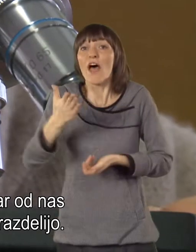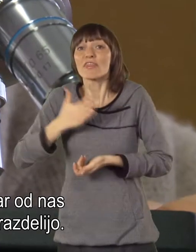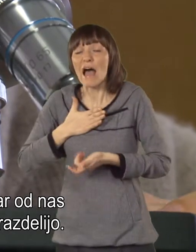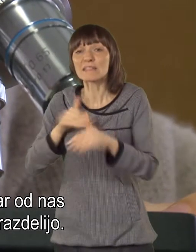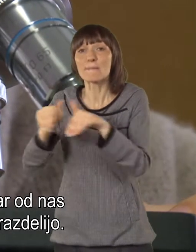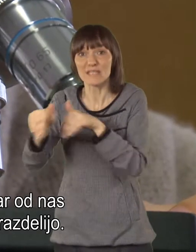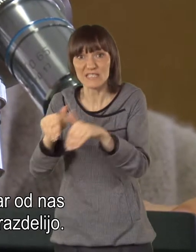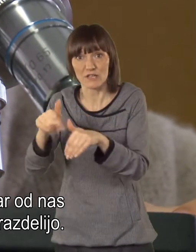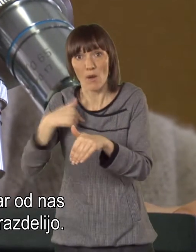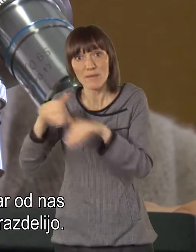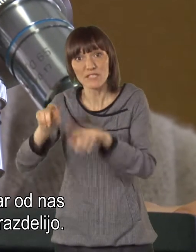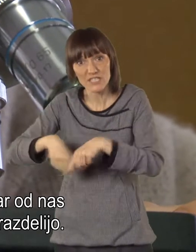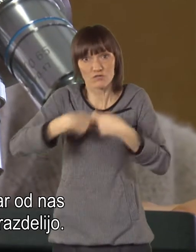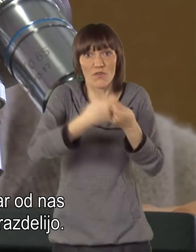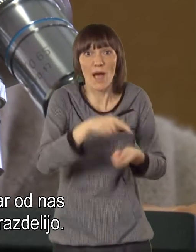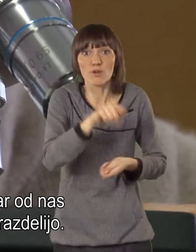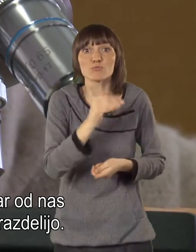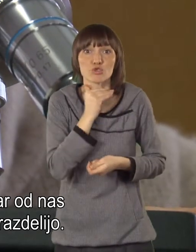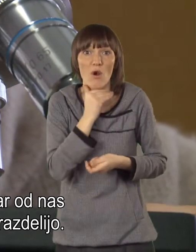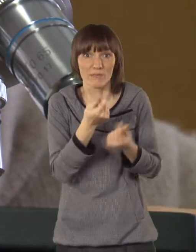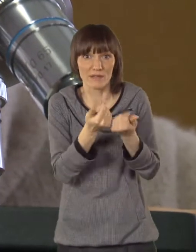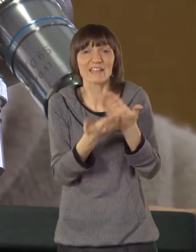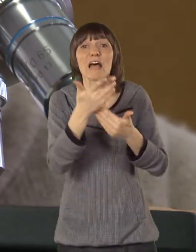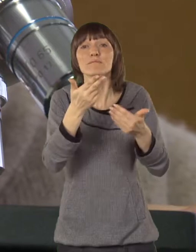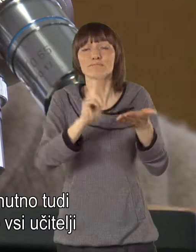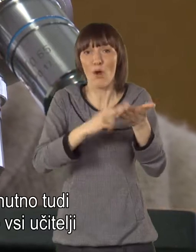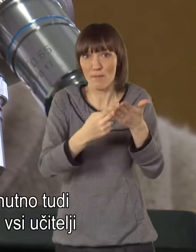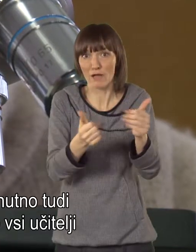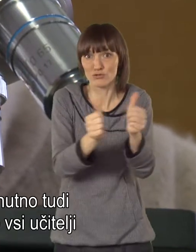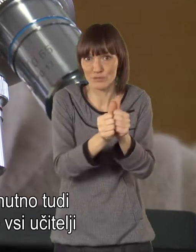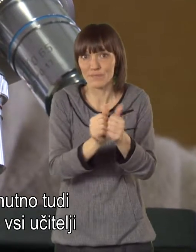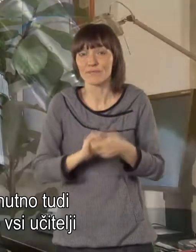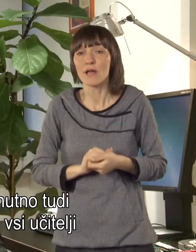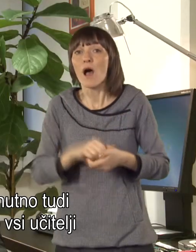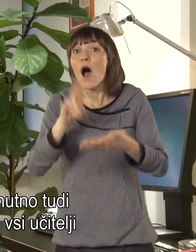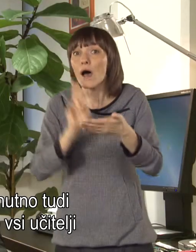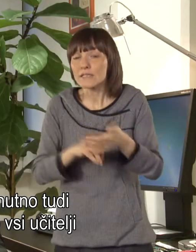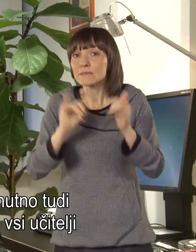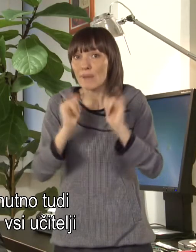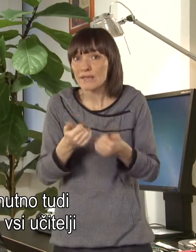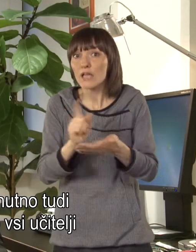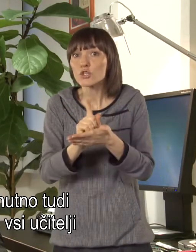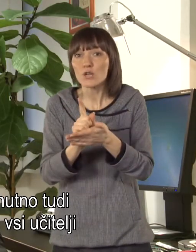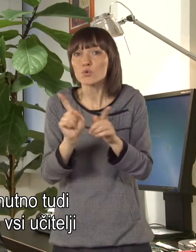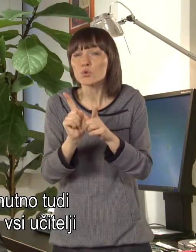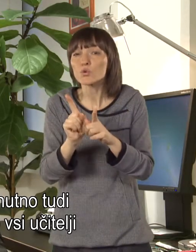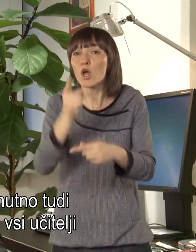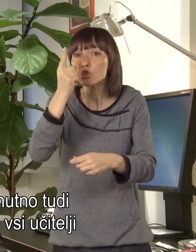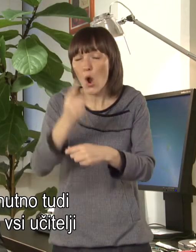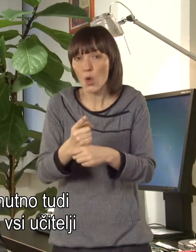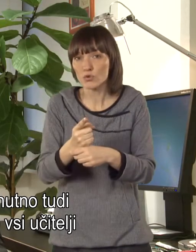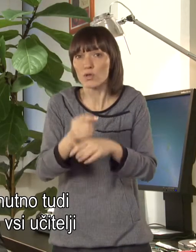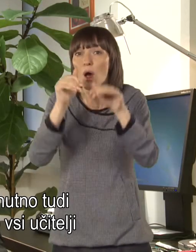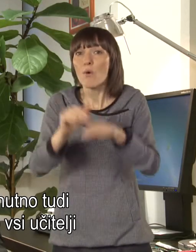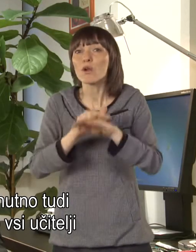nas in ga potem seveda v ta namen razvijajo. Res pa je, da je trenutno tudi